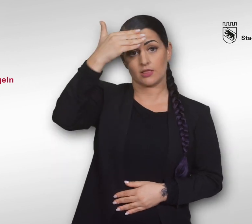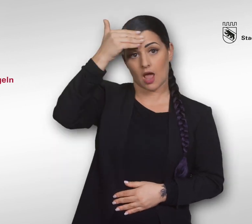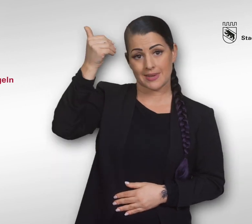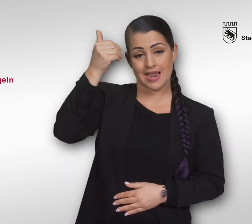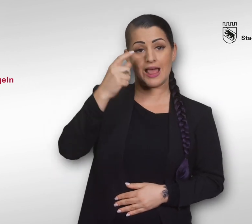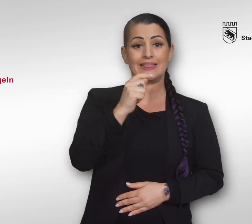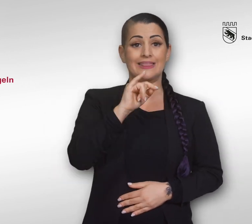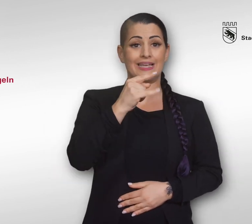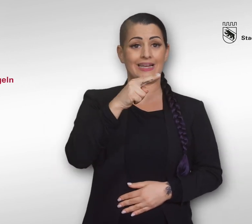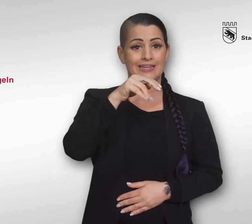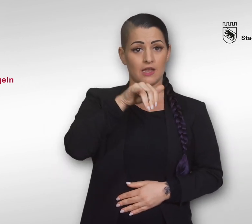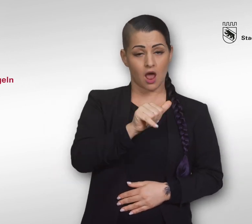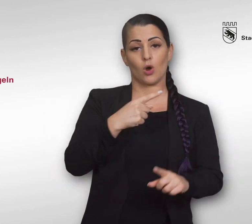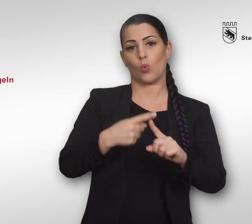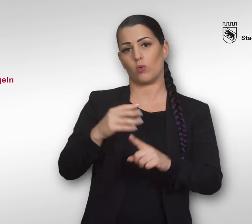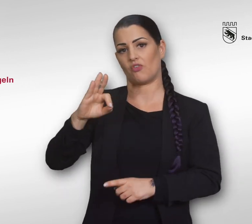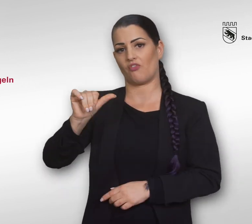Deutsch, Icher Link.